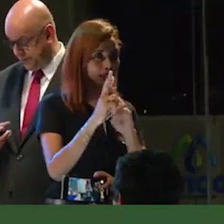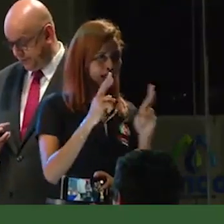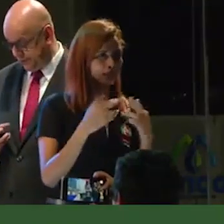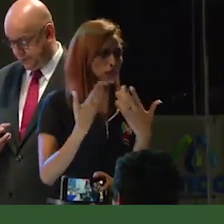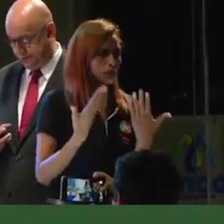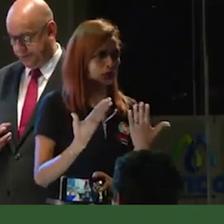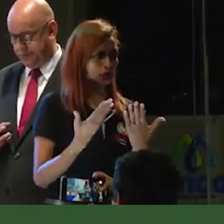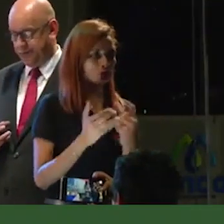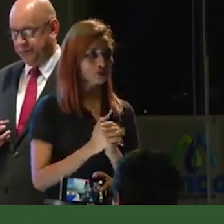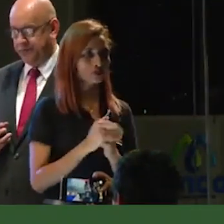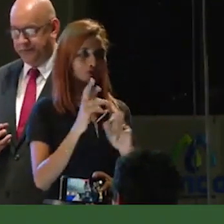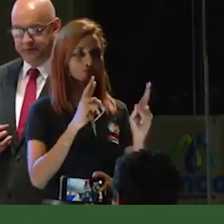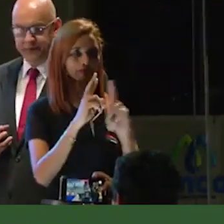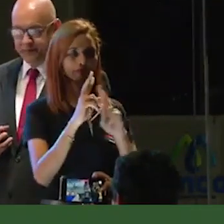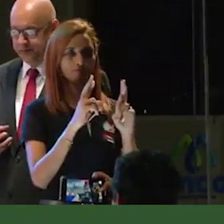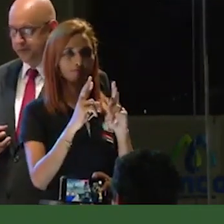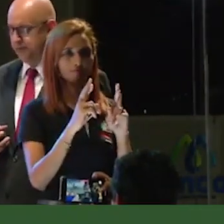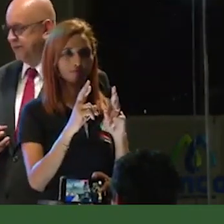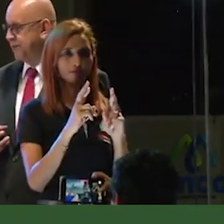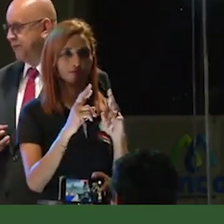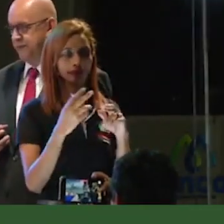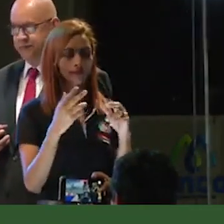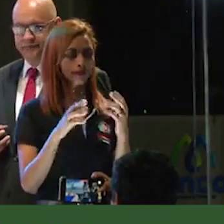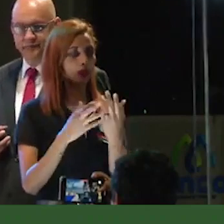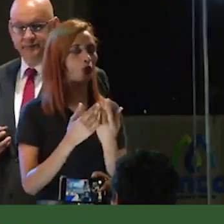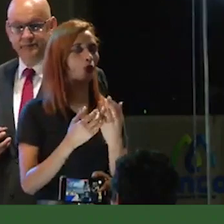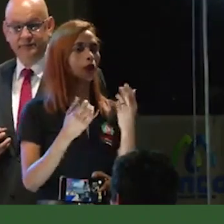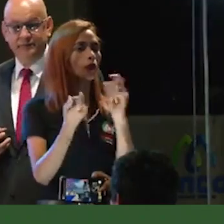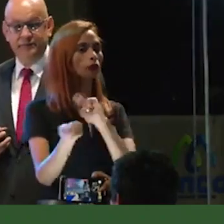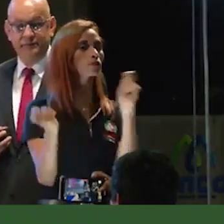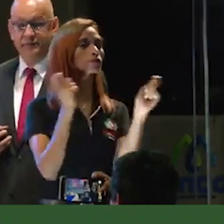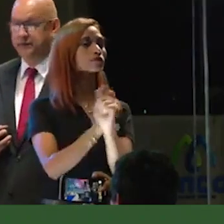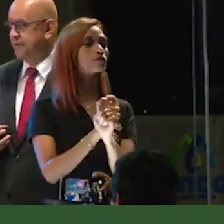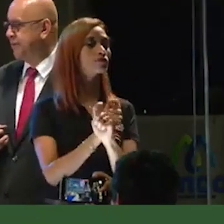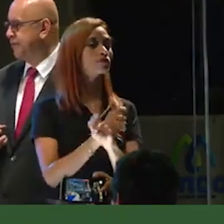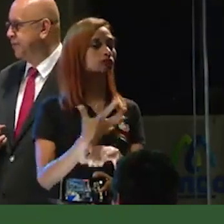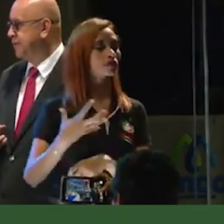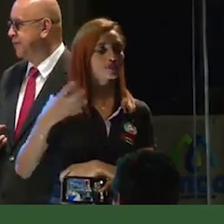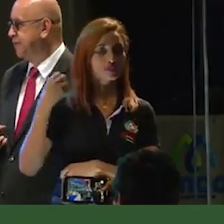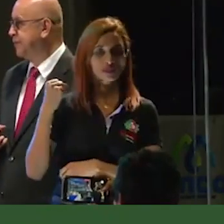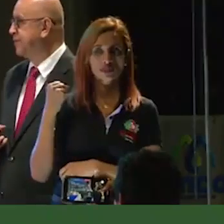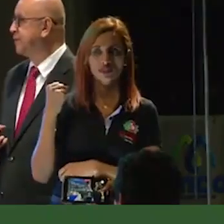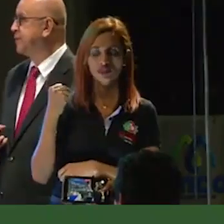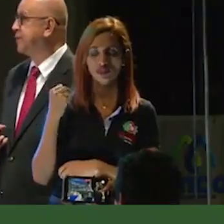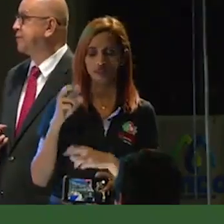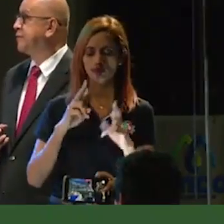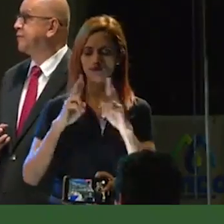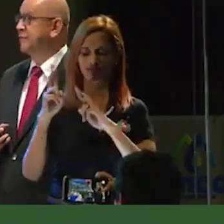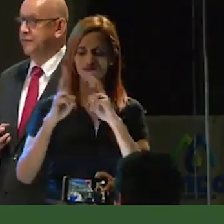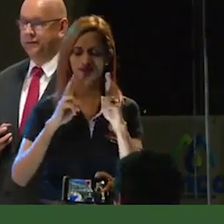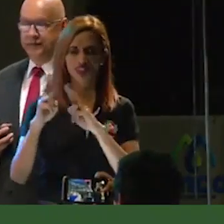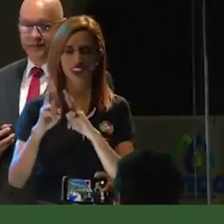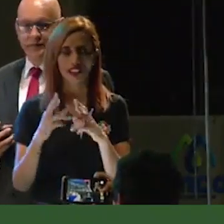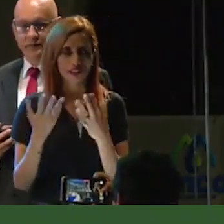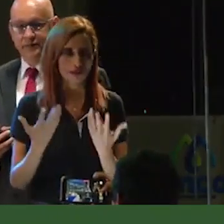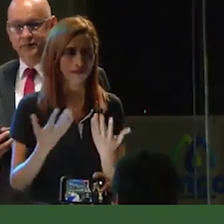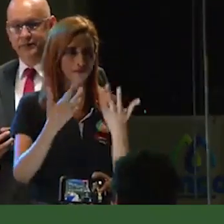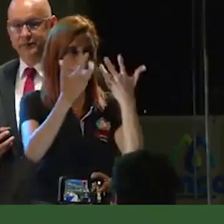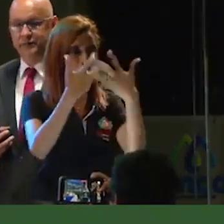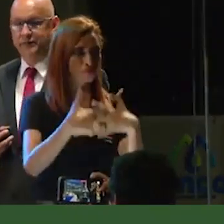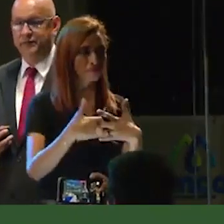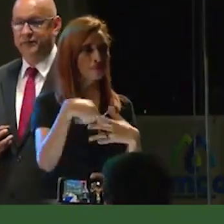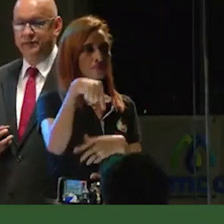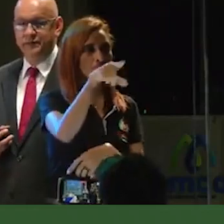saneamiento básico, se parte en dos. Después de pasar de una relación con una empresa